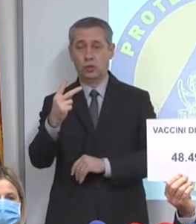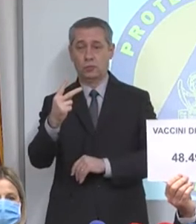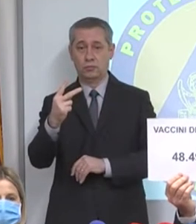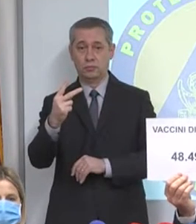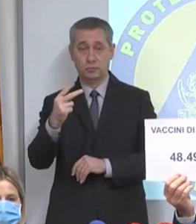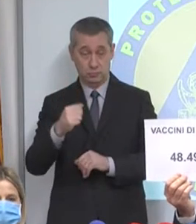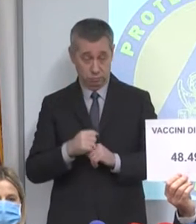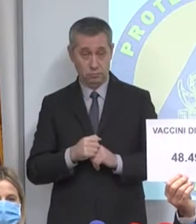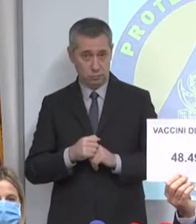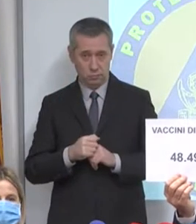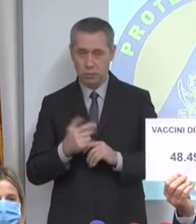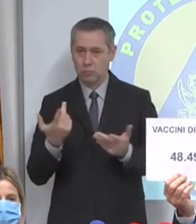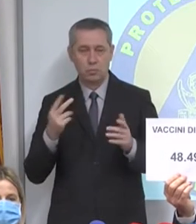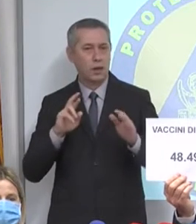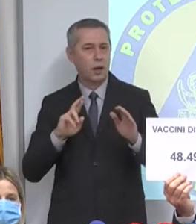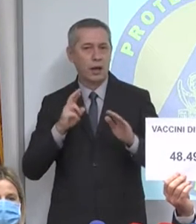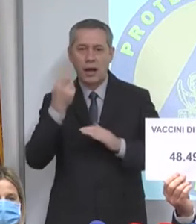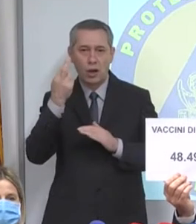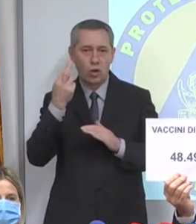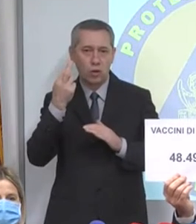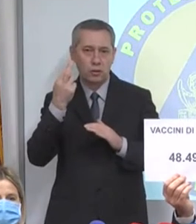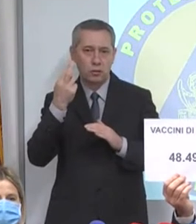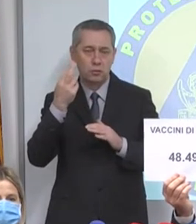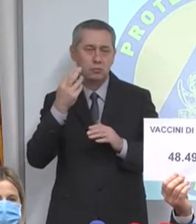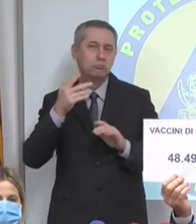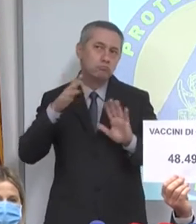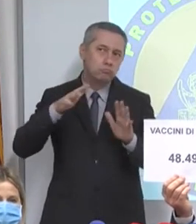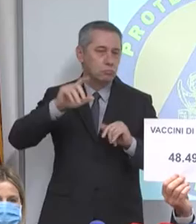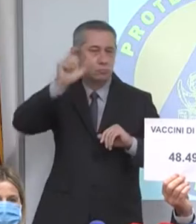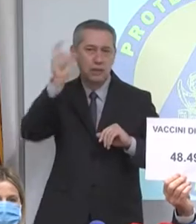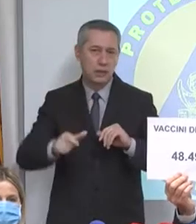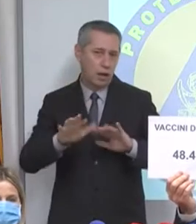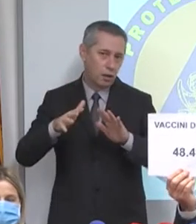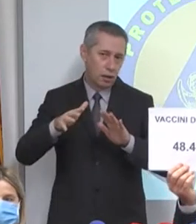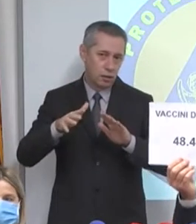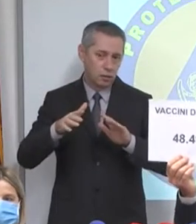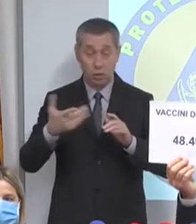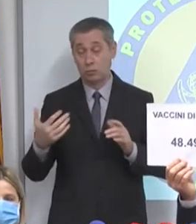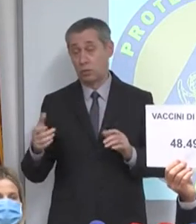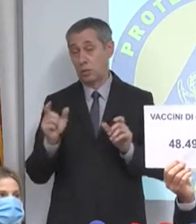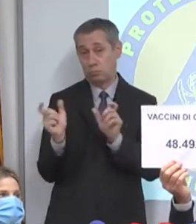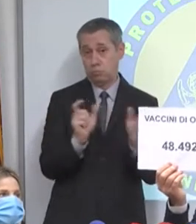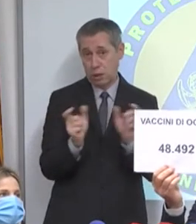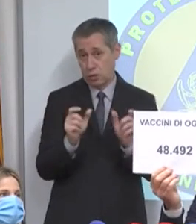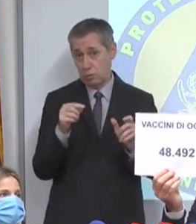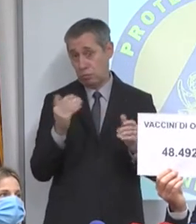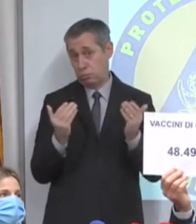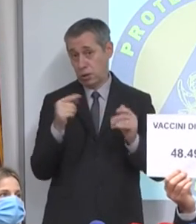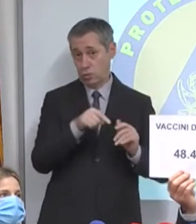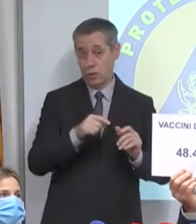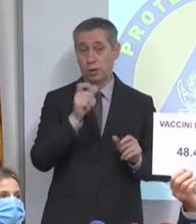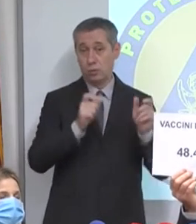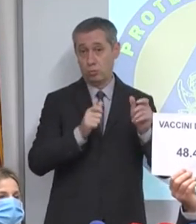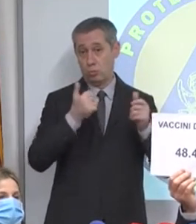È sicuramente un primato anche a livello nazionale, rapportato alla popolazione ovviamente. Obiettivo raggiunto, quasi 50.000